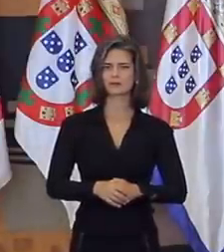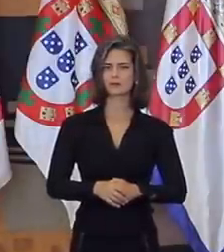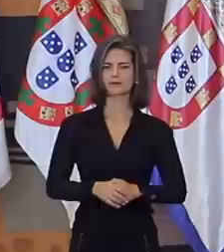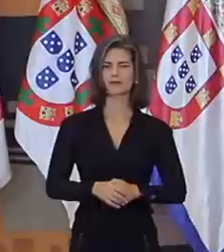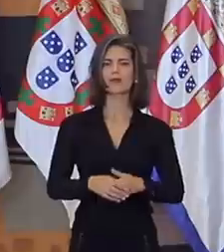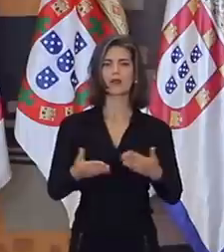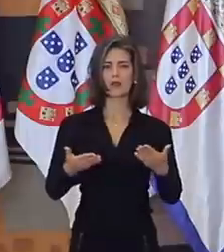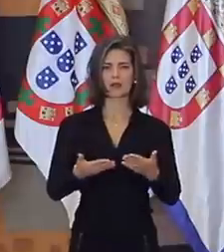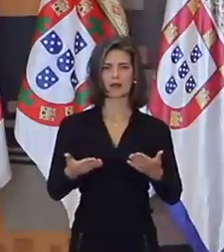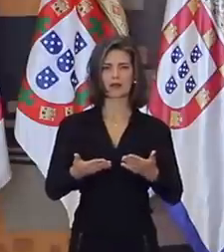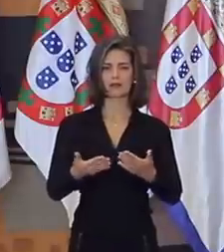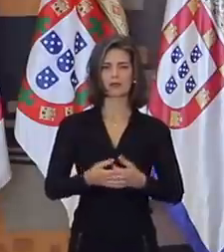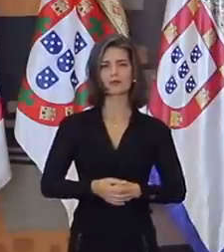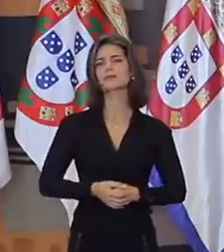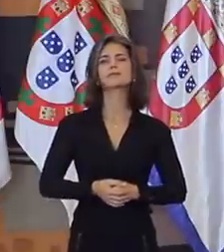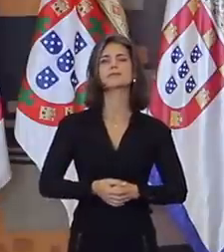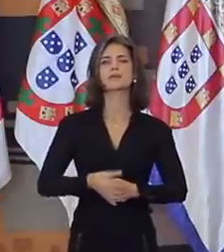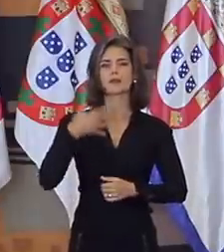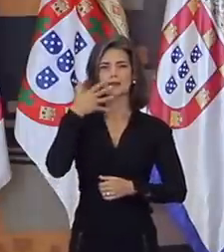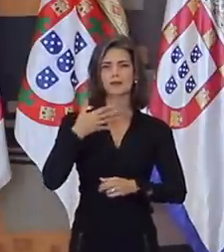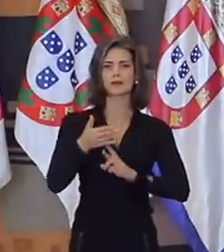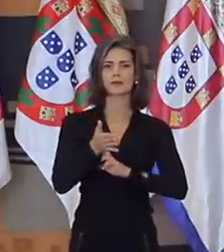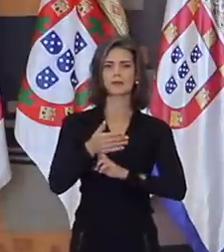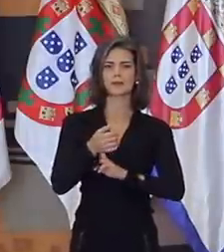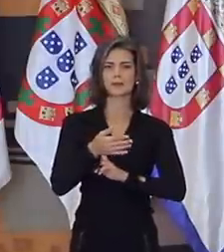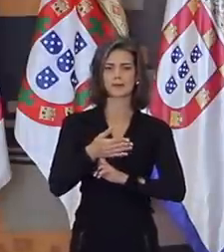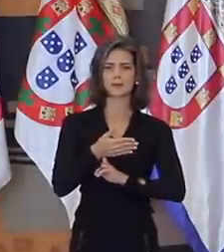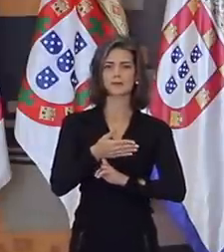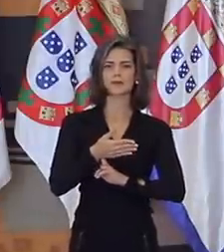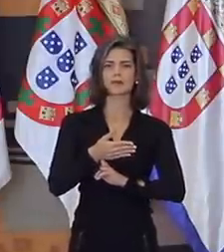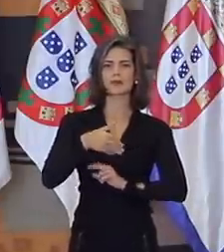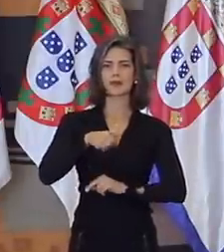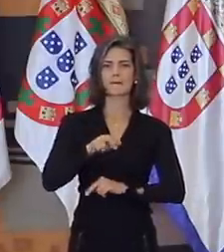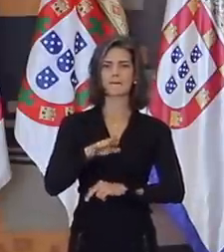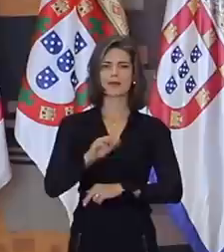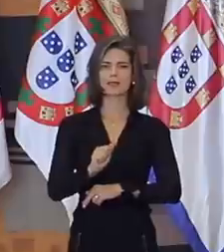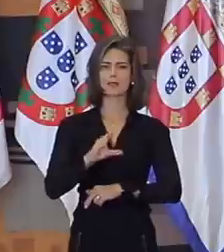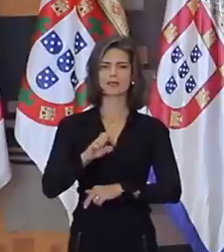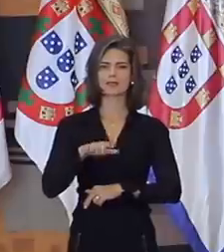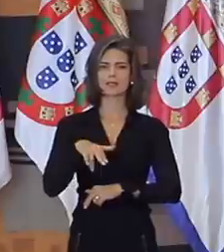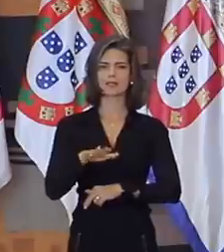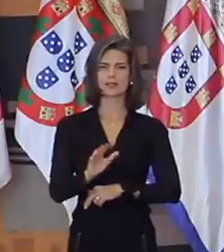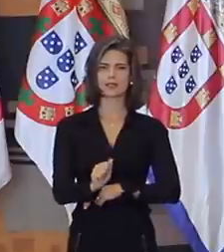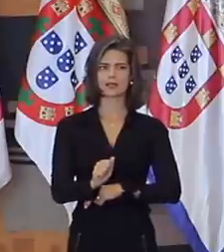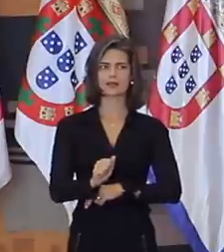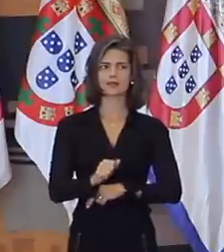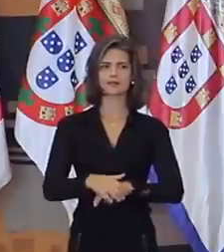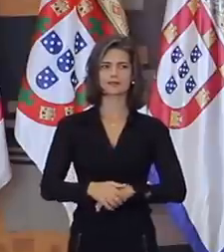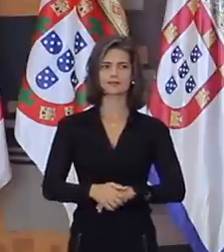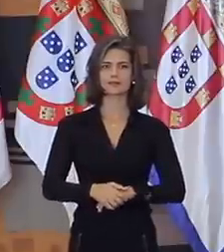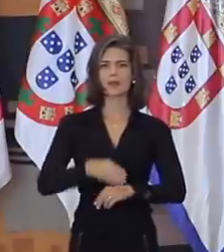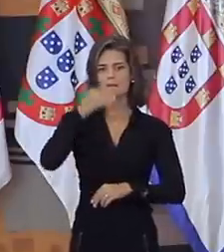Neste instante, para uso da palavra a excelentíssima senhora embaixadora, Maria Celina de Azevedo